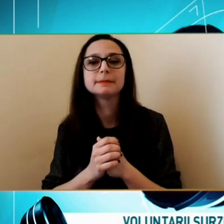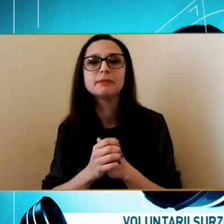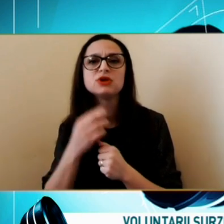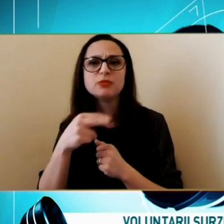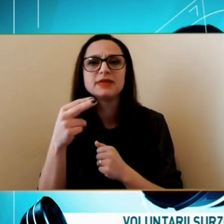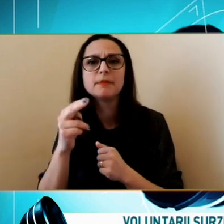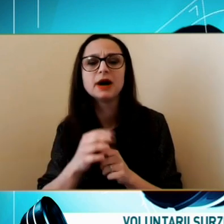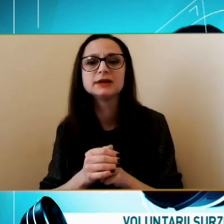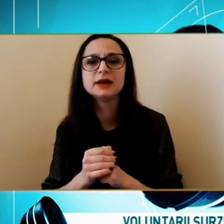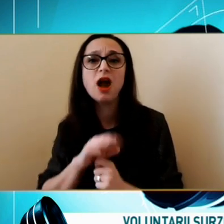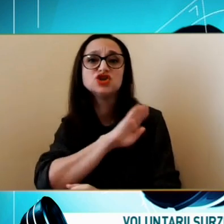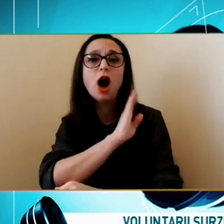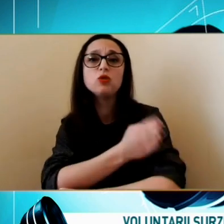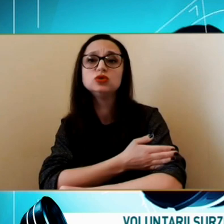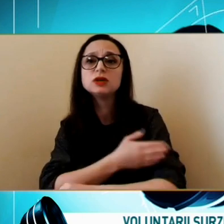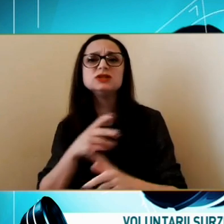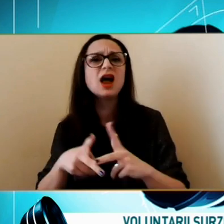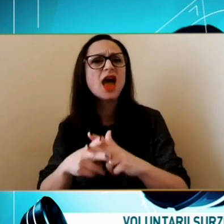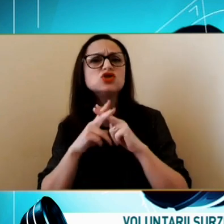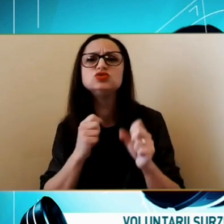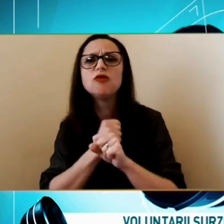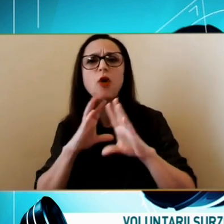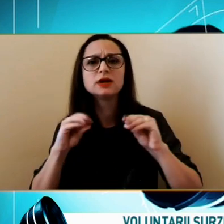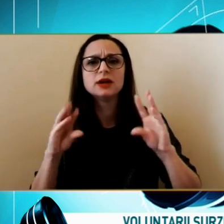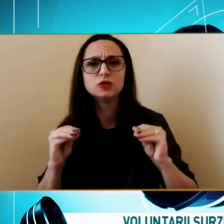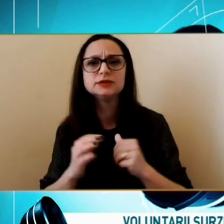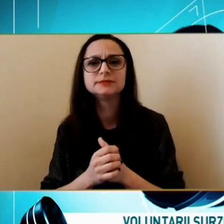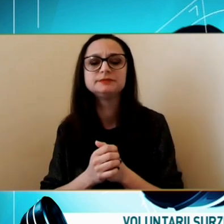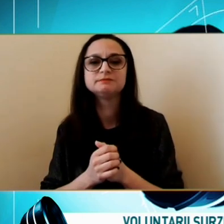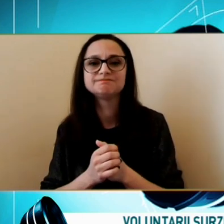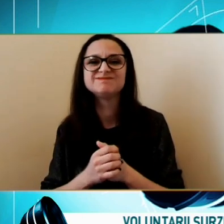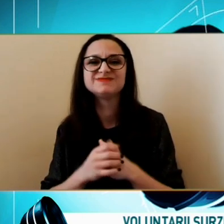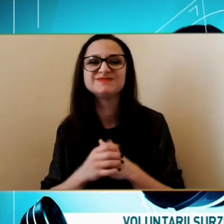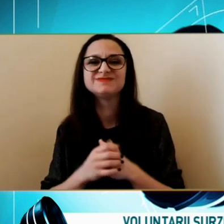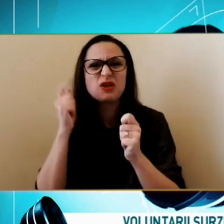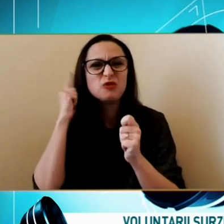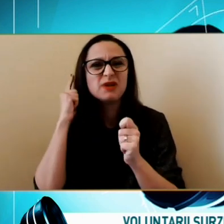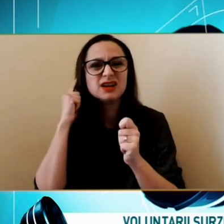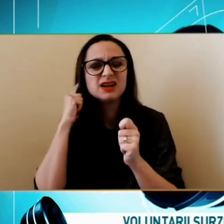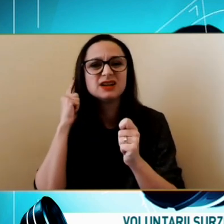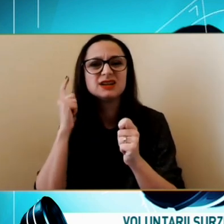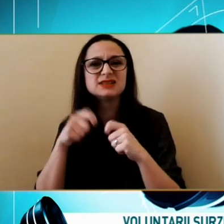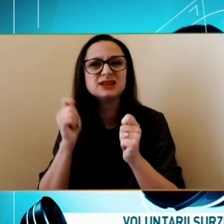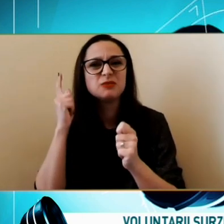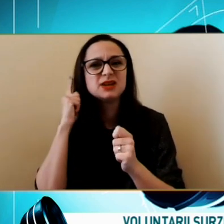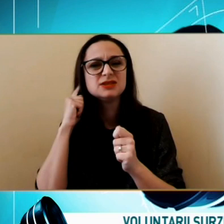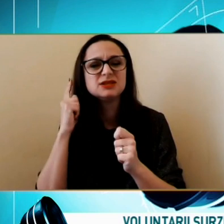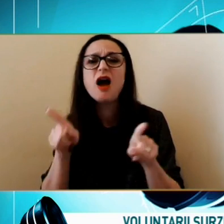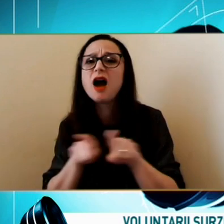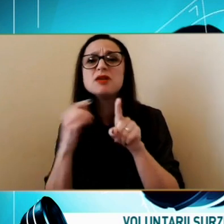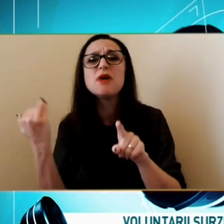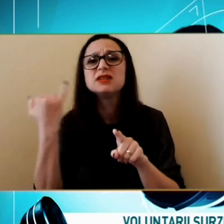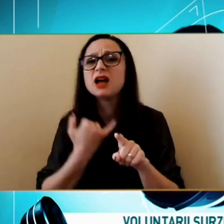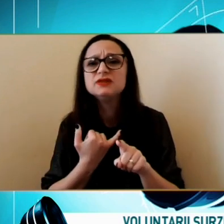Și autoritățile Sunt foarte implicate Se cam întrerupe Imediat Vin Vin Ne spune Ce avem de